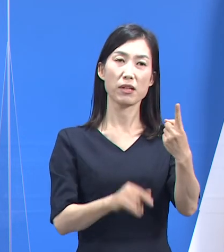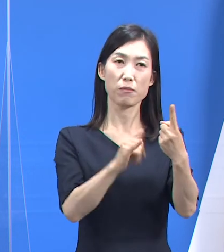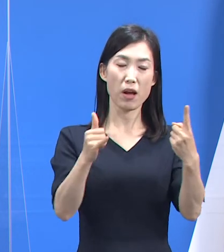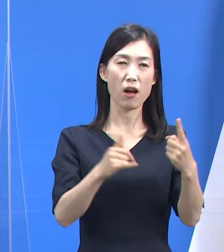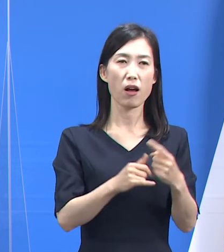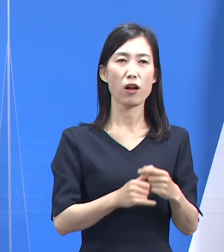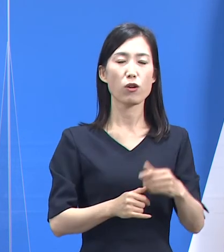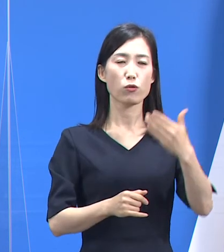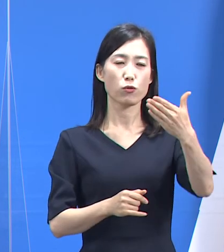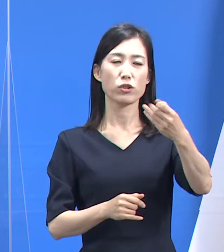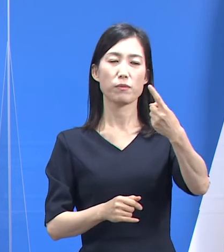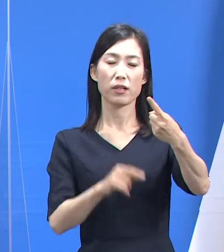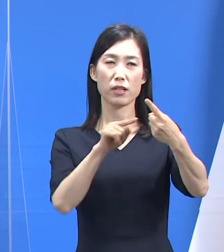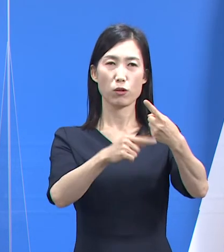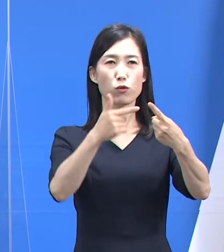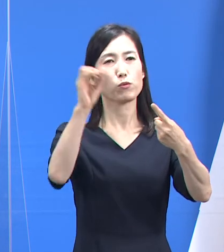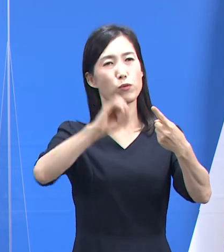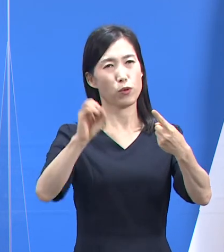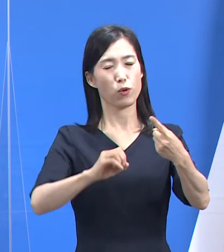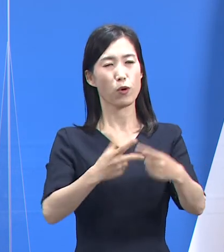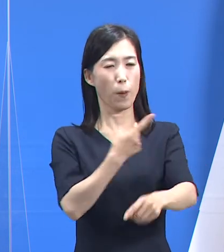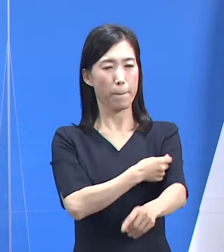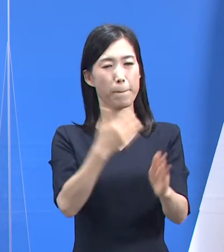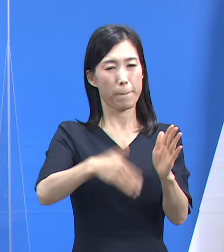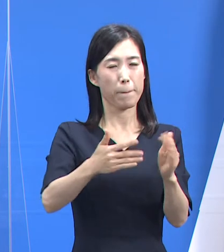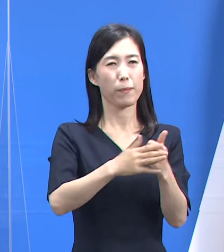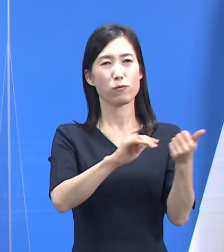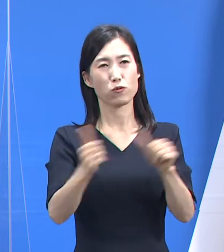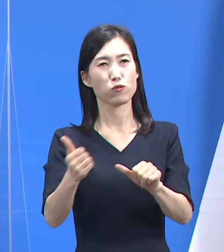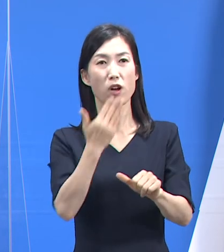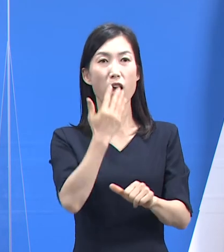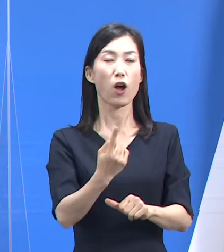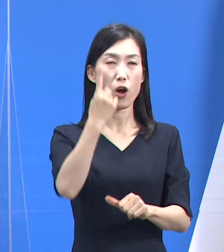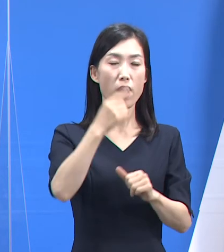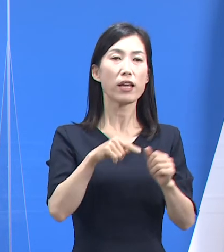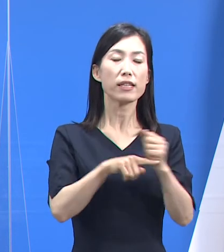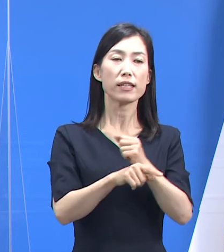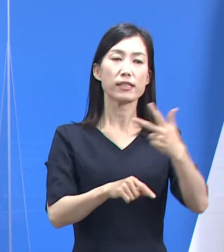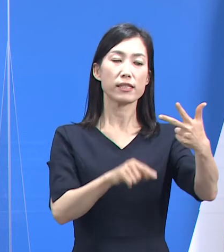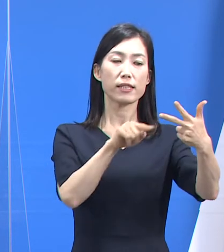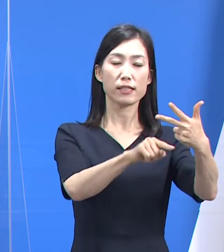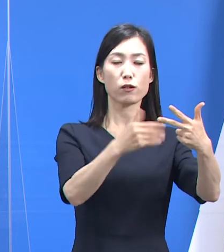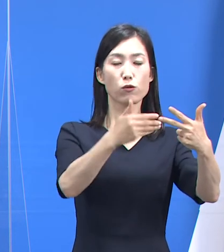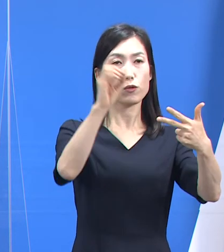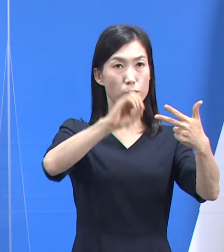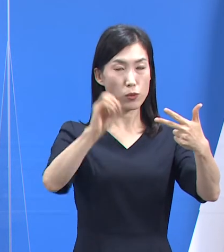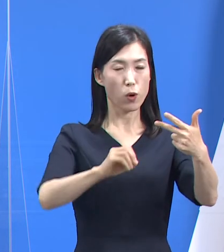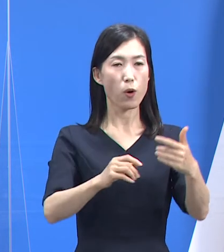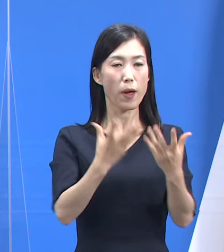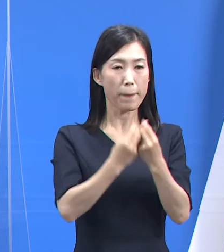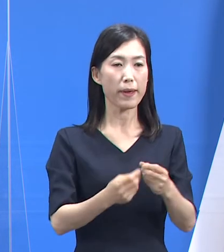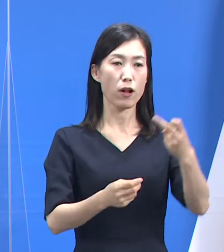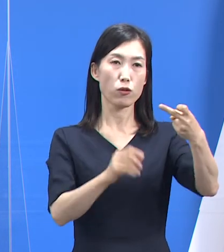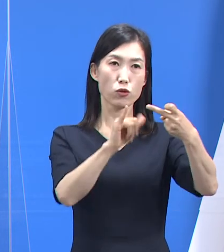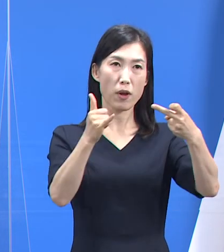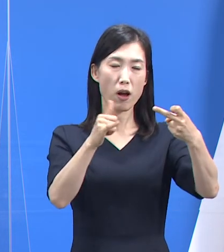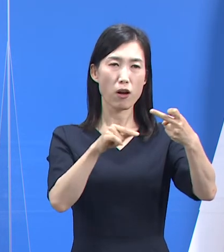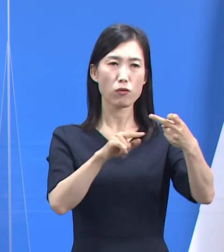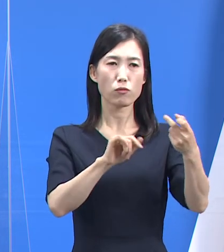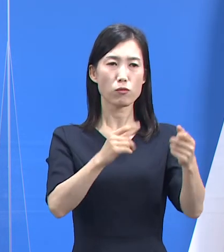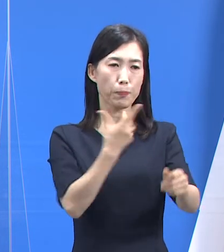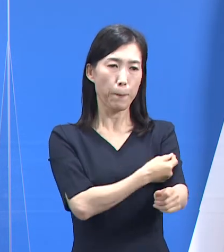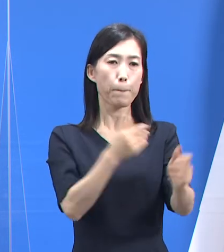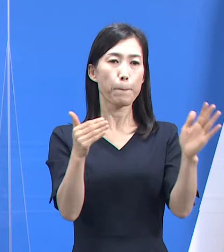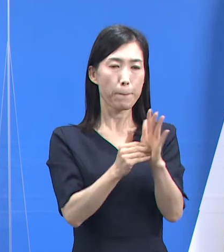92.1% 비율입니다. 약 7.9%에 해당하는 12례는 백신 접종